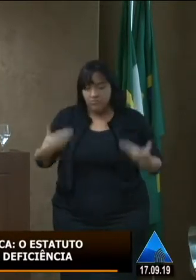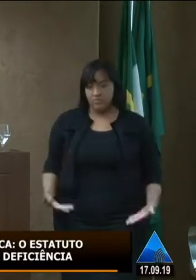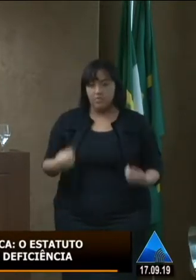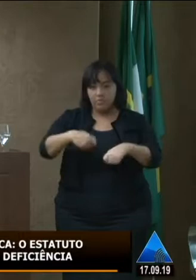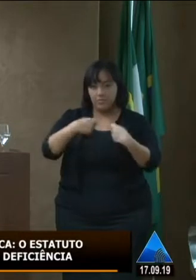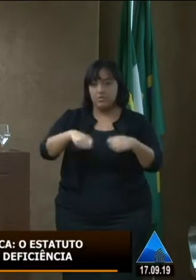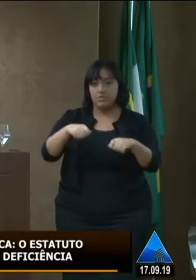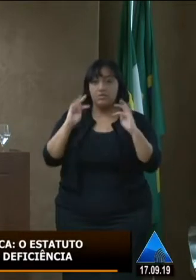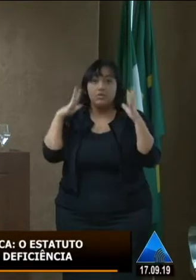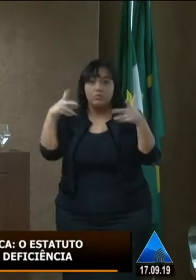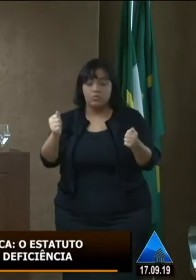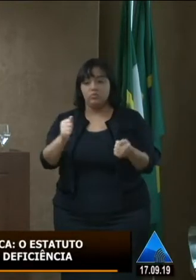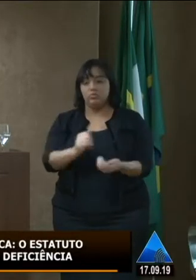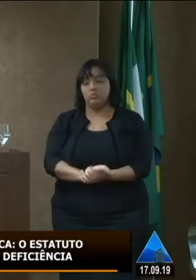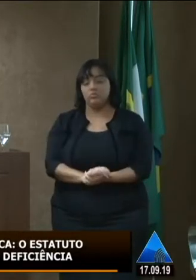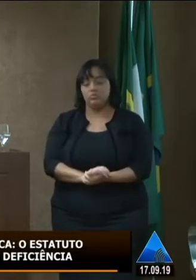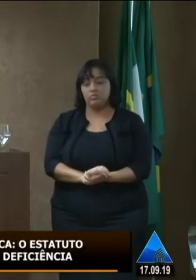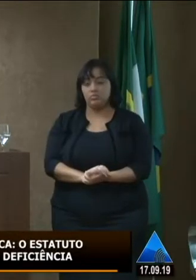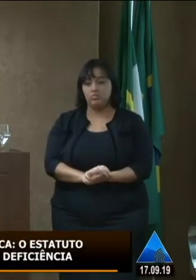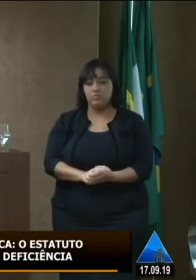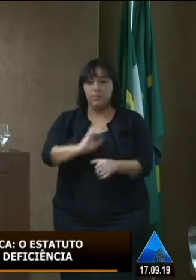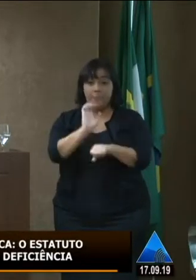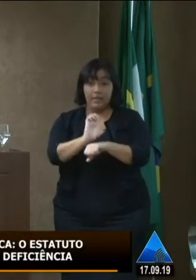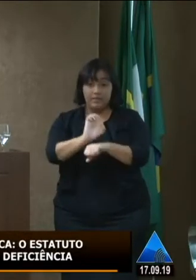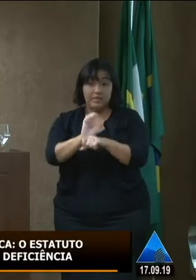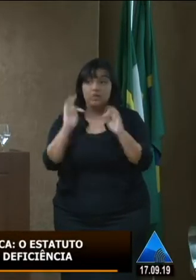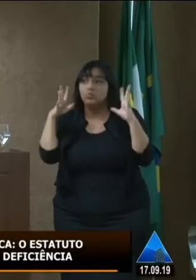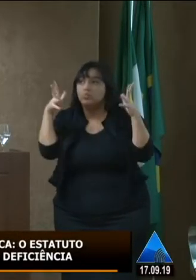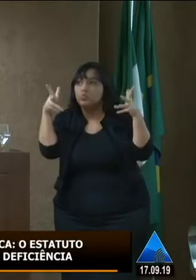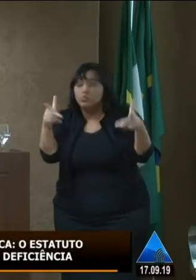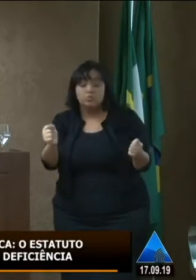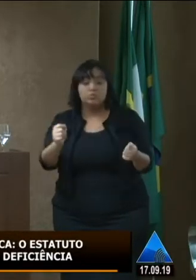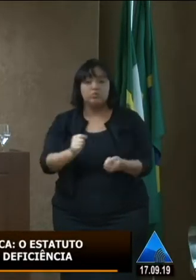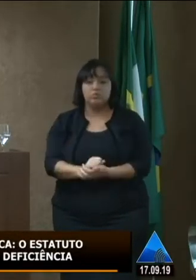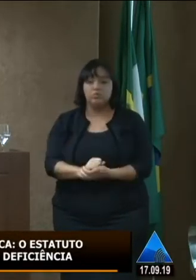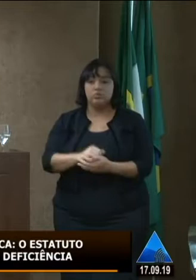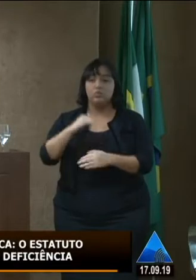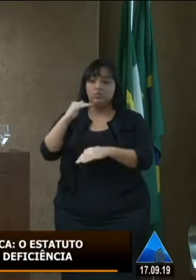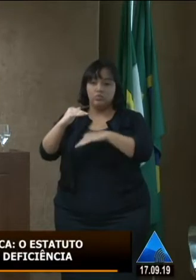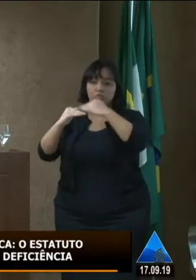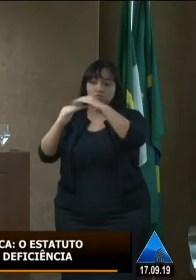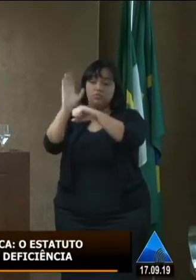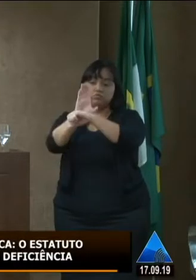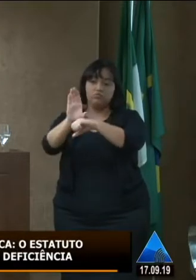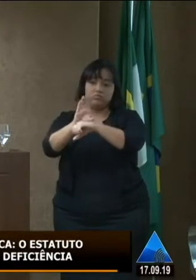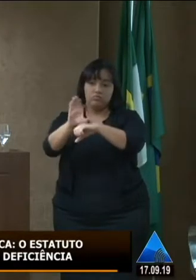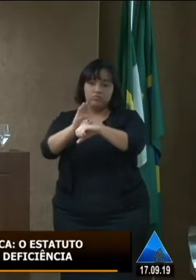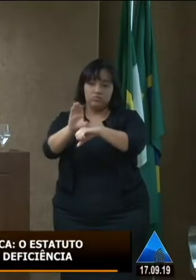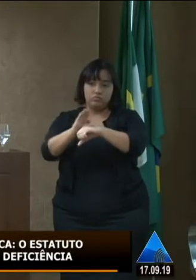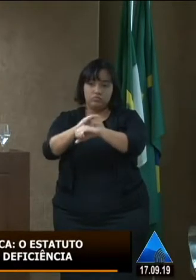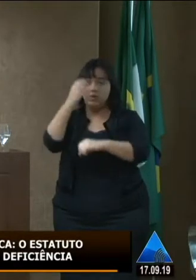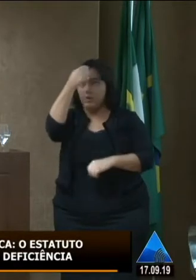somos esse leque de coisas de situações que constituem o sujeito no seu universo